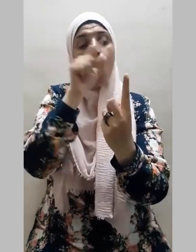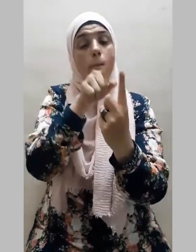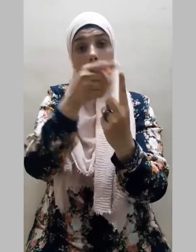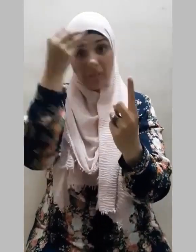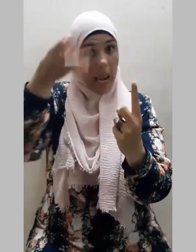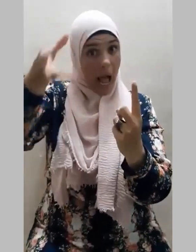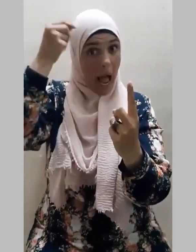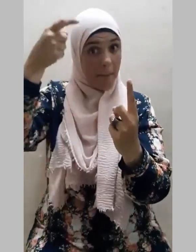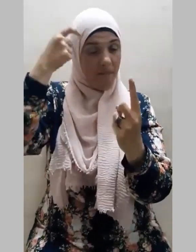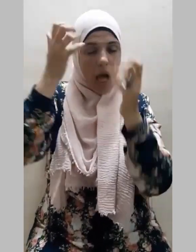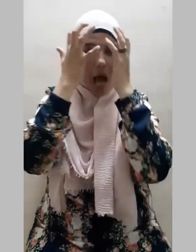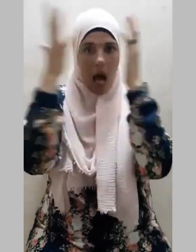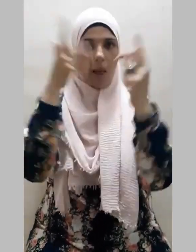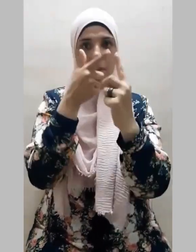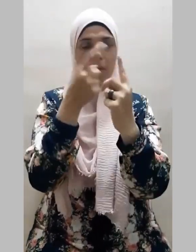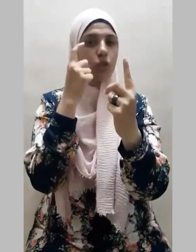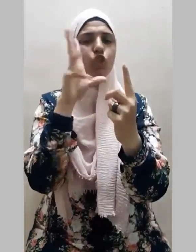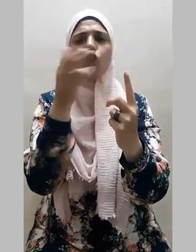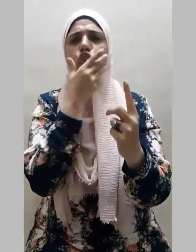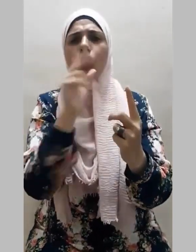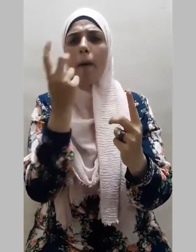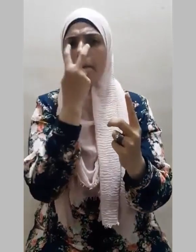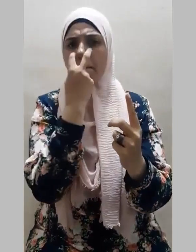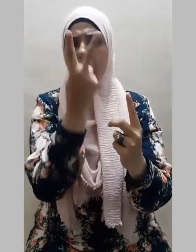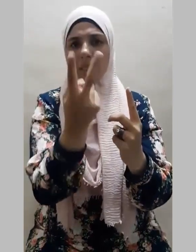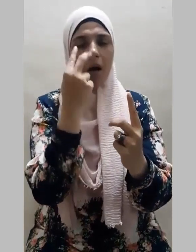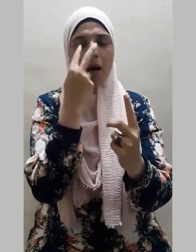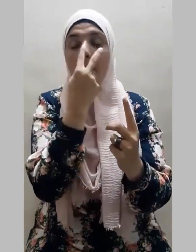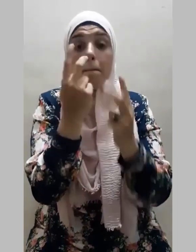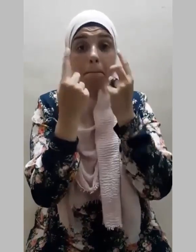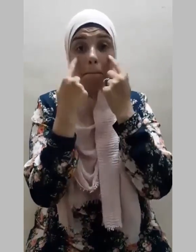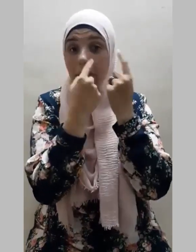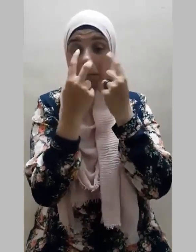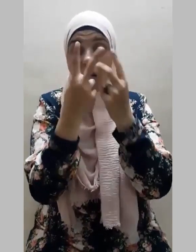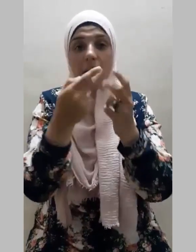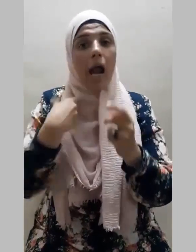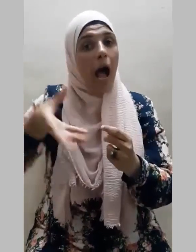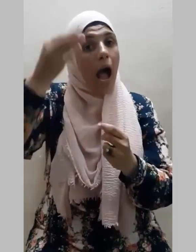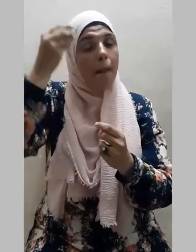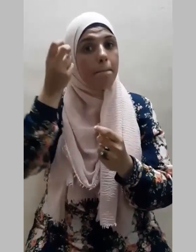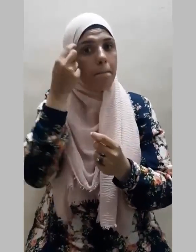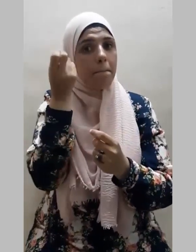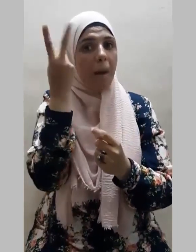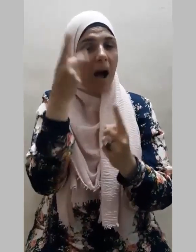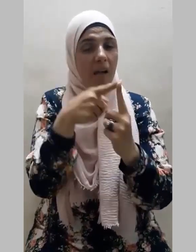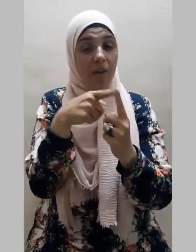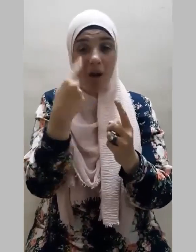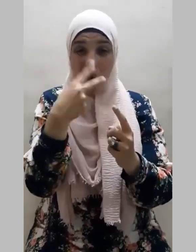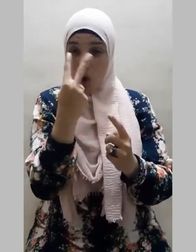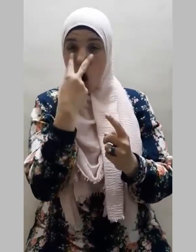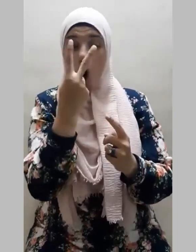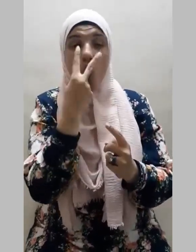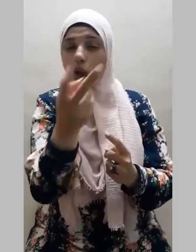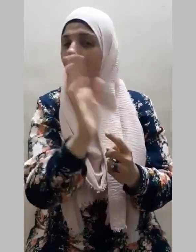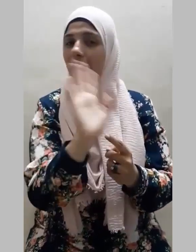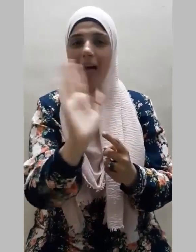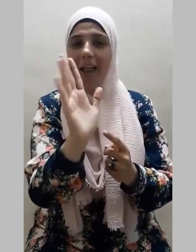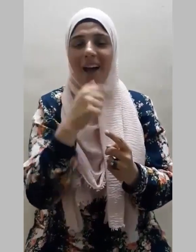فالبصر هنا بصر العلم والمعرفة وليس بصر الرؤية قال